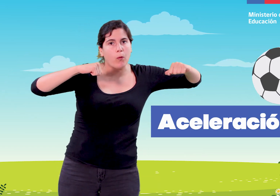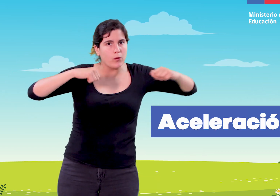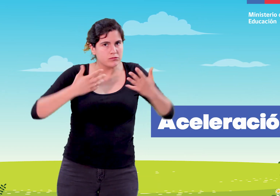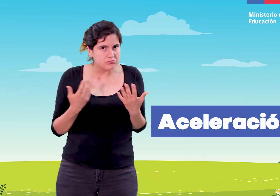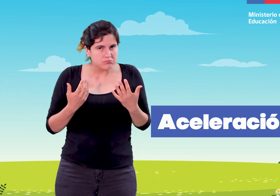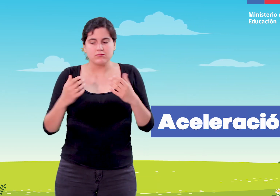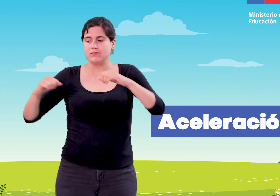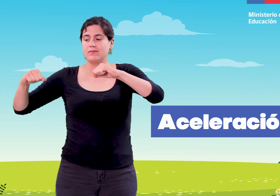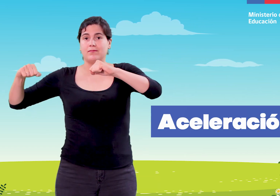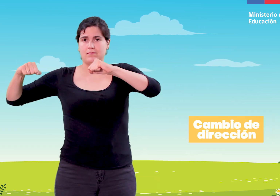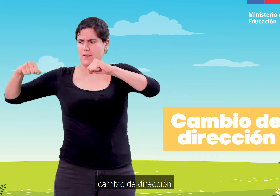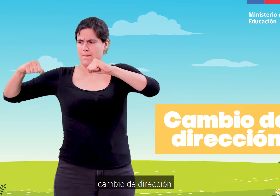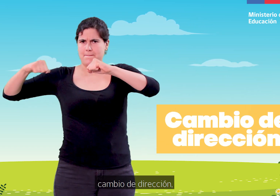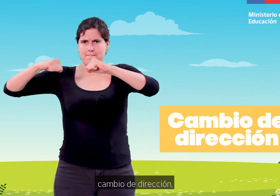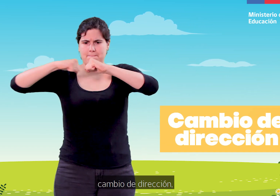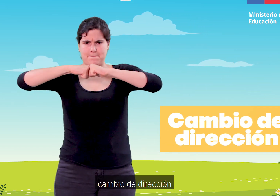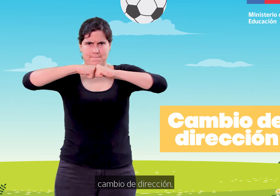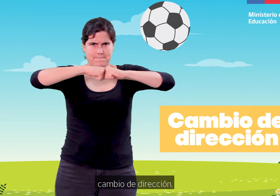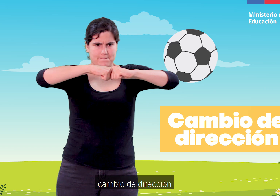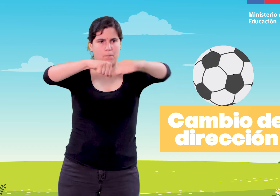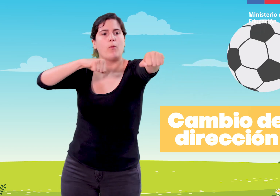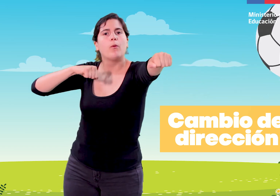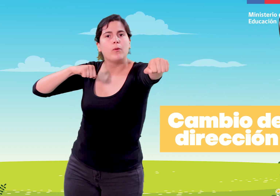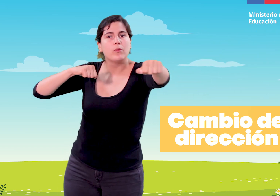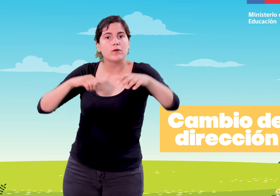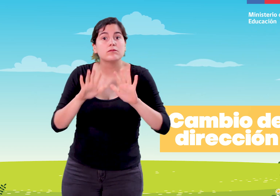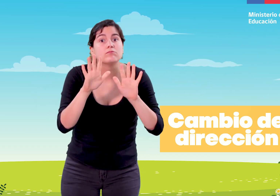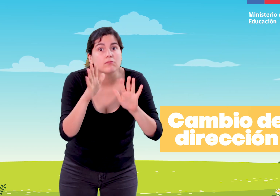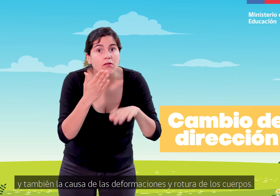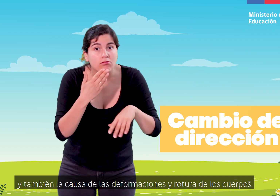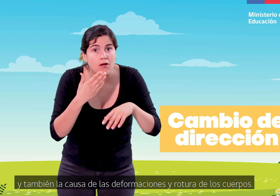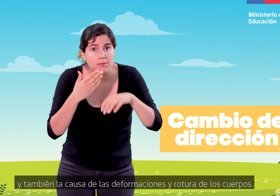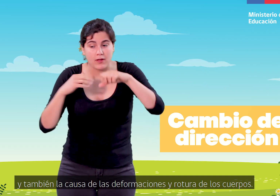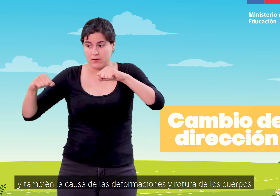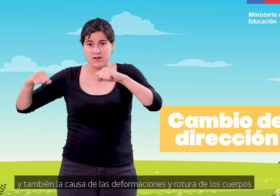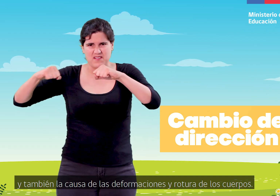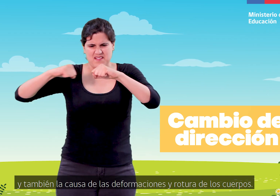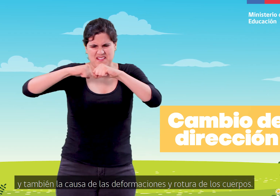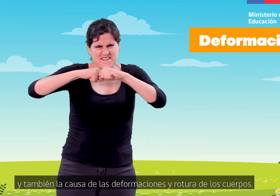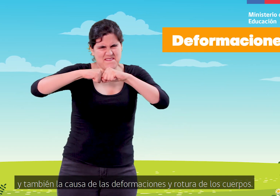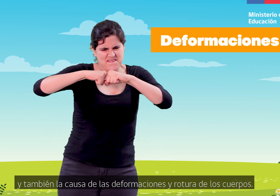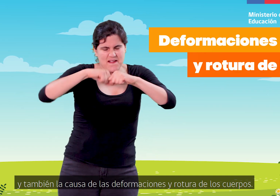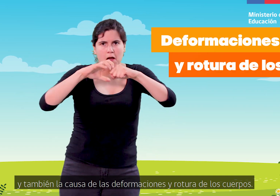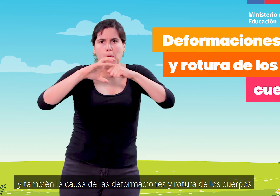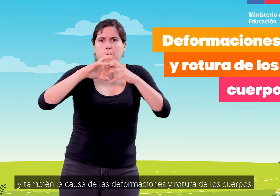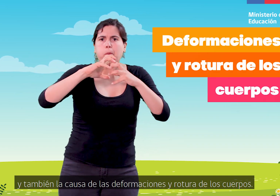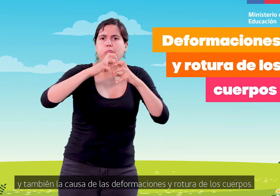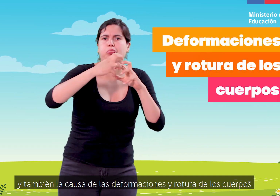cambio de dirección y también la causa de las deformaciones y rotura